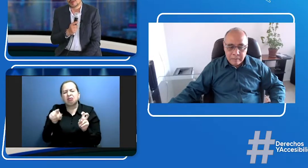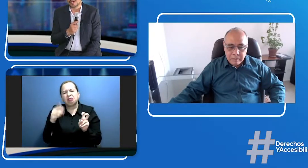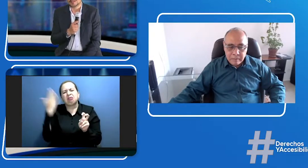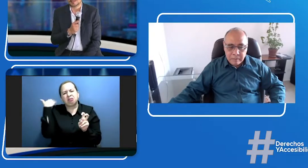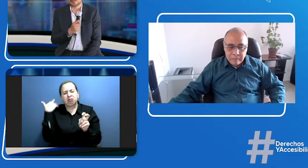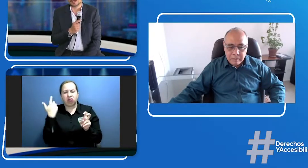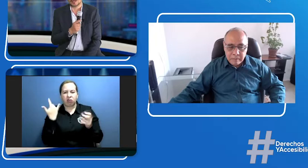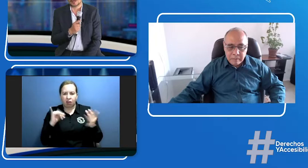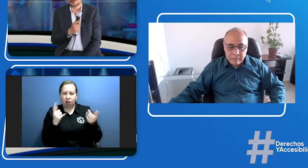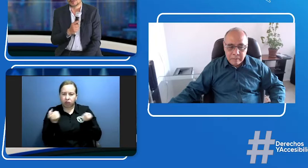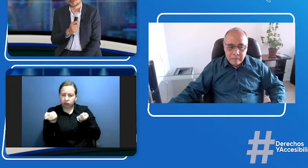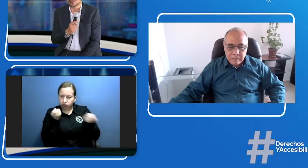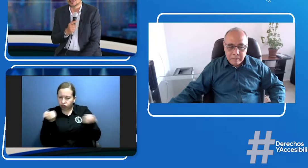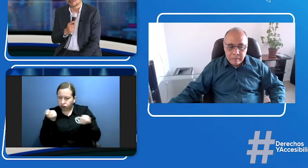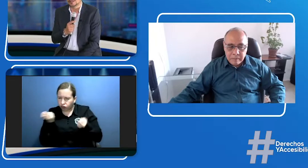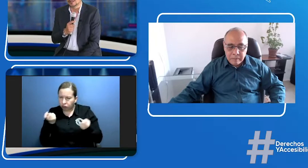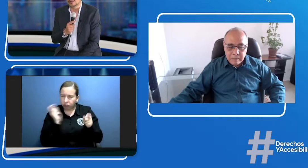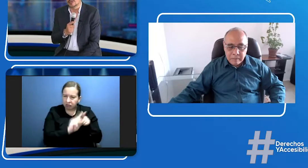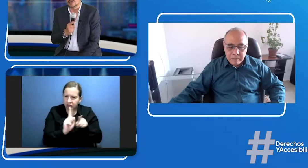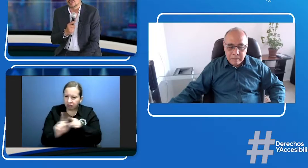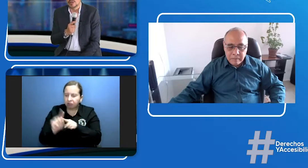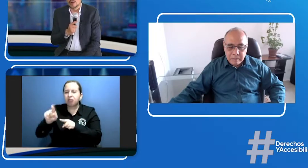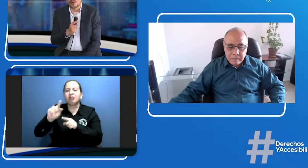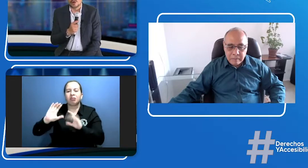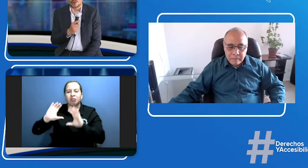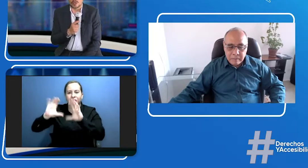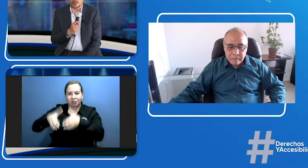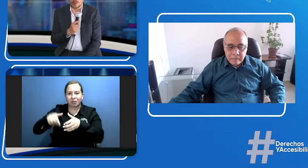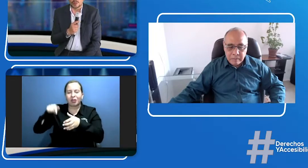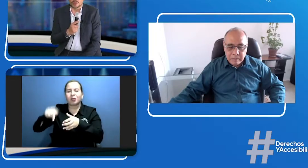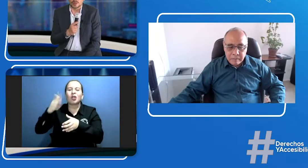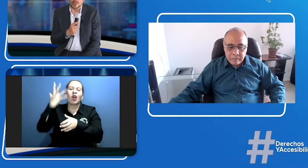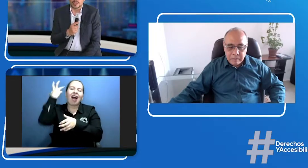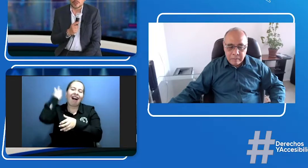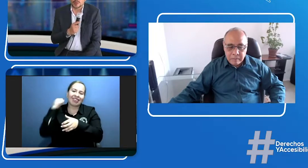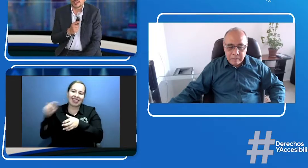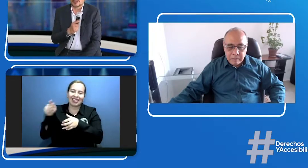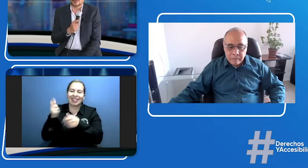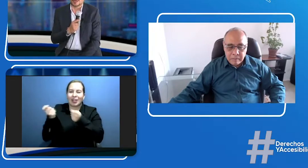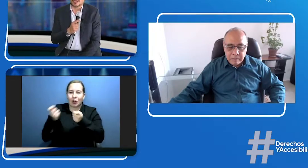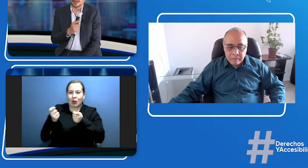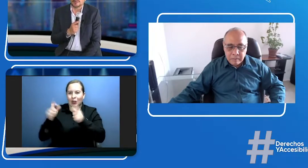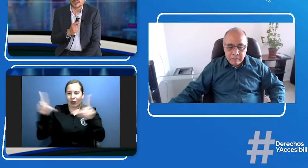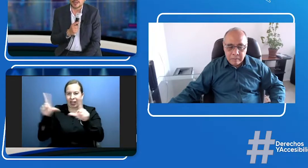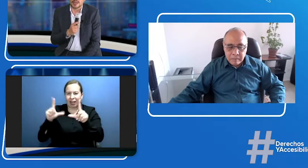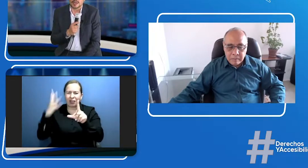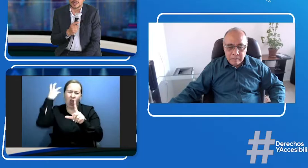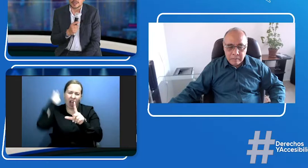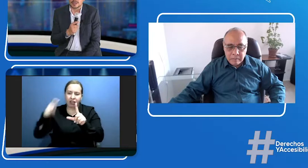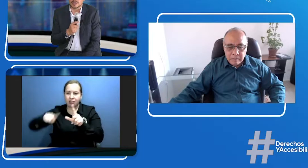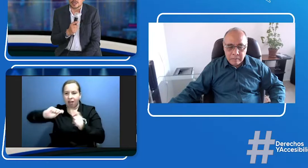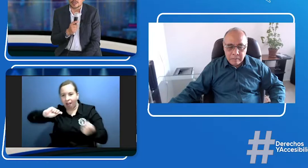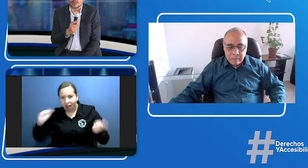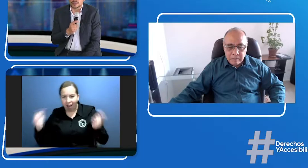extinta Comisión Nacional de Televisión o quien ocupó su lugar después, que fue la Agencia Nacional de Televisión.